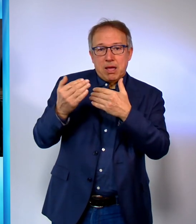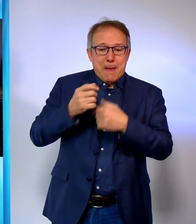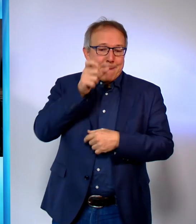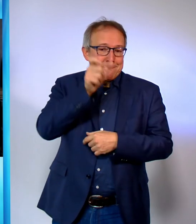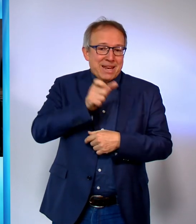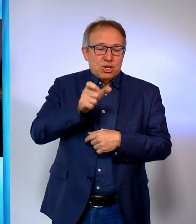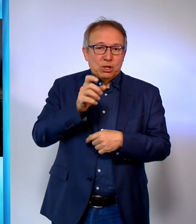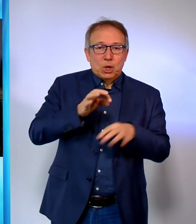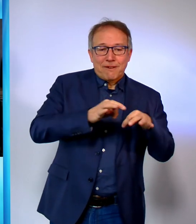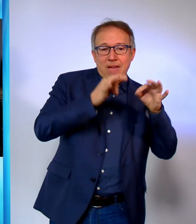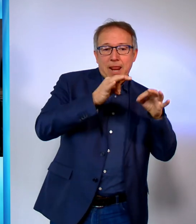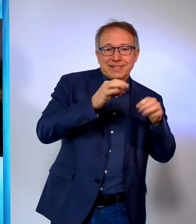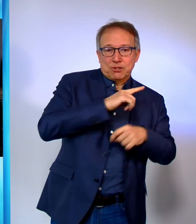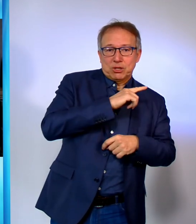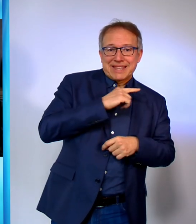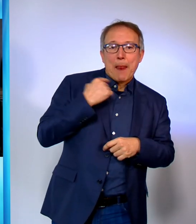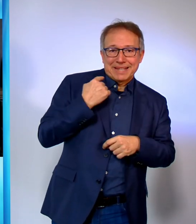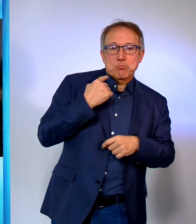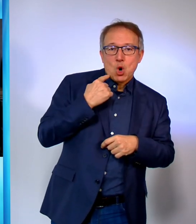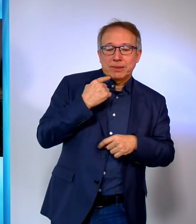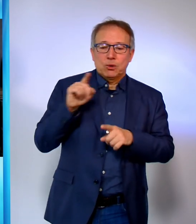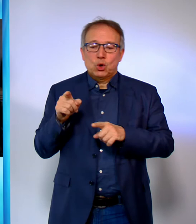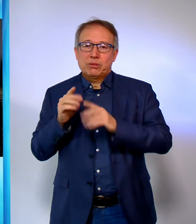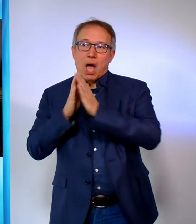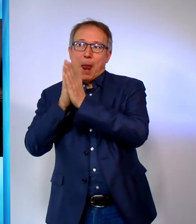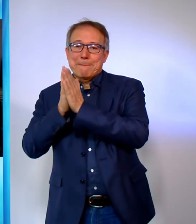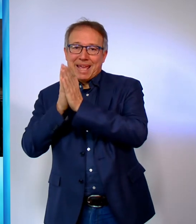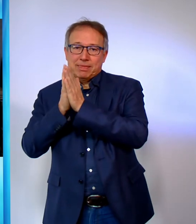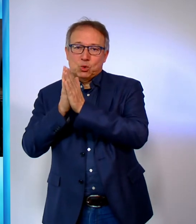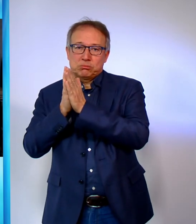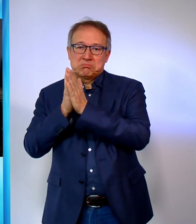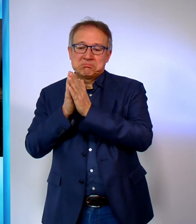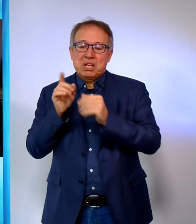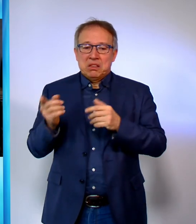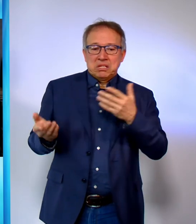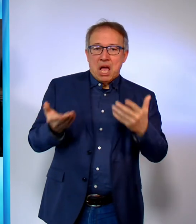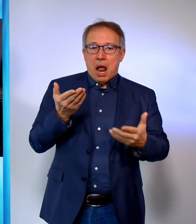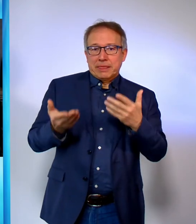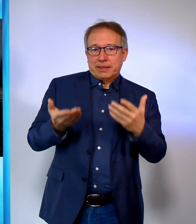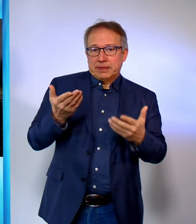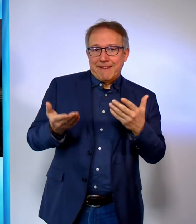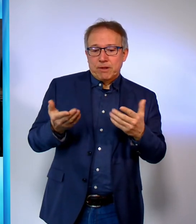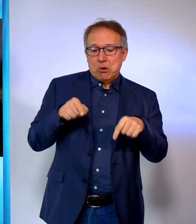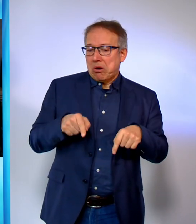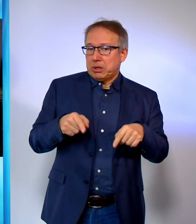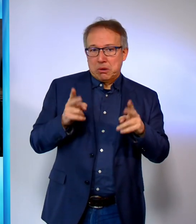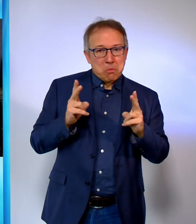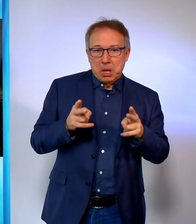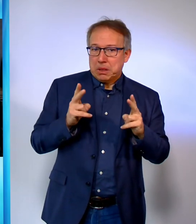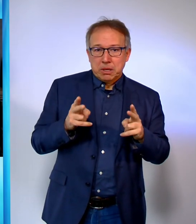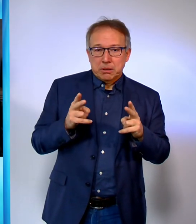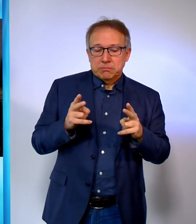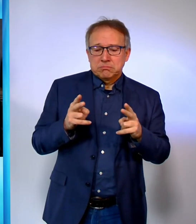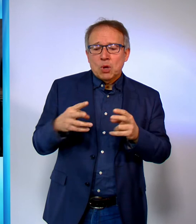die Menschheit wählen kann zwischen Selbstmord und Anbetung. Diese Alternative wird heute zum Ernstfall.